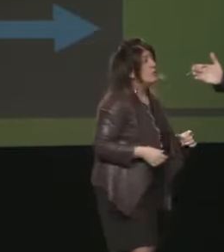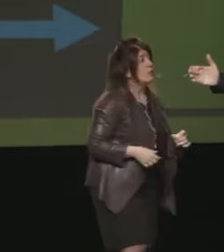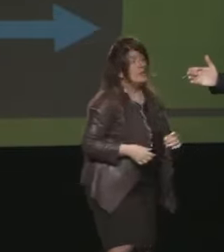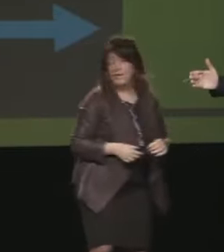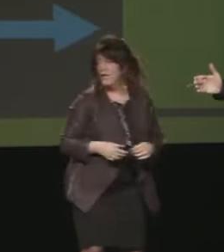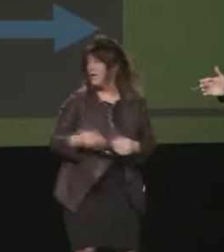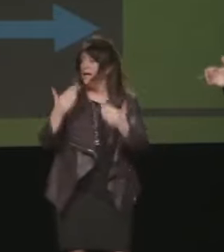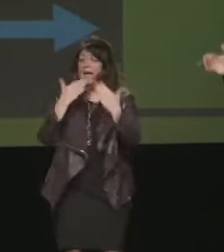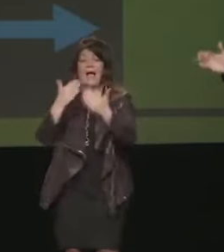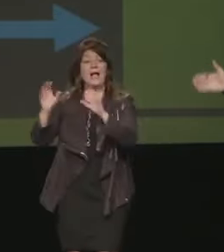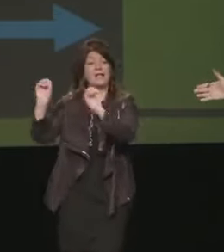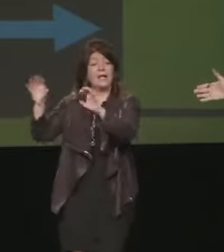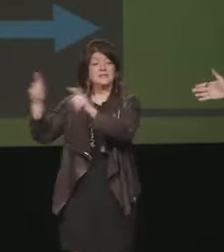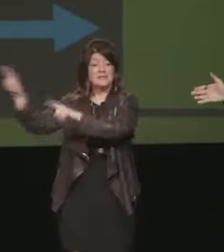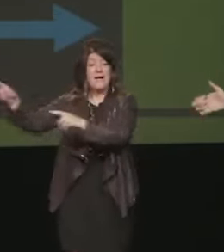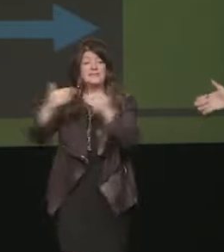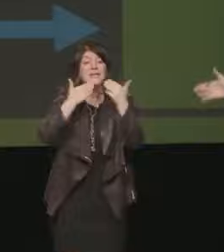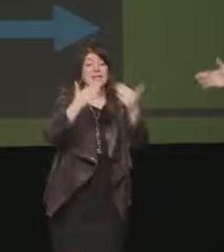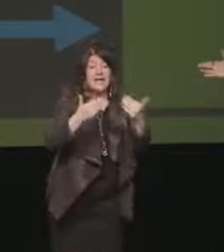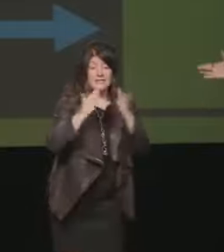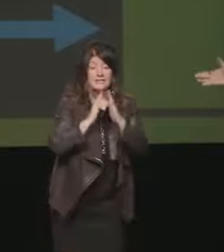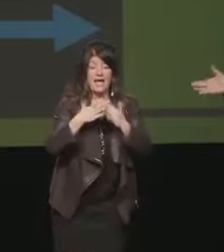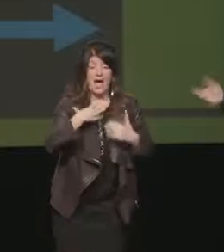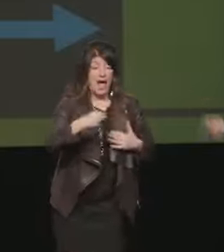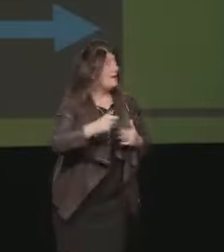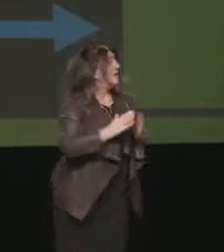grazie maestro Dave e grazie Anna